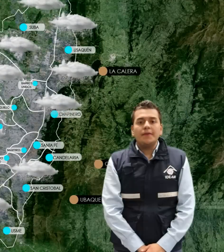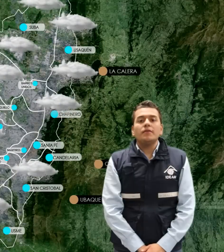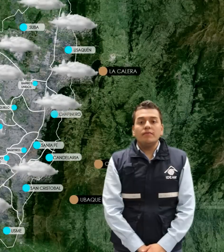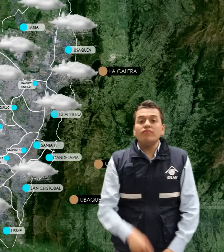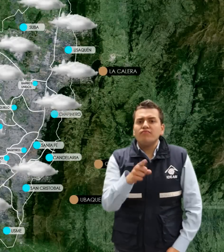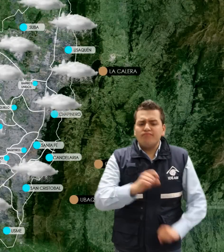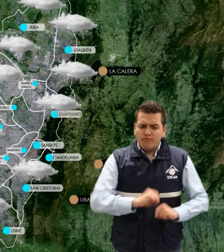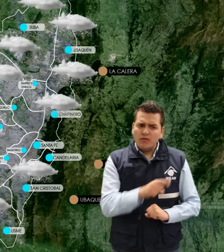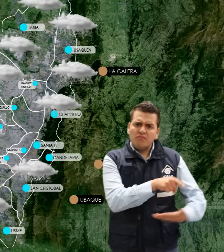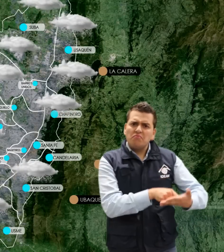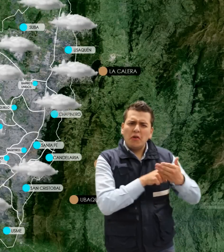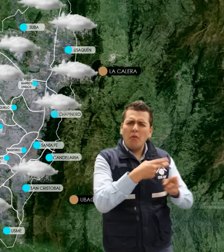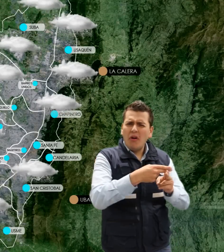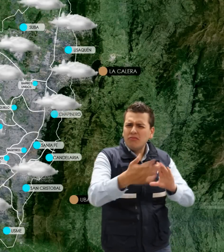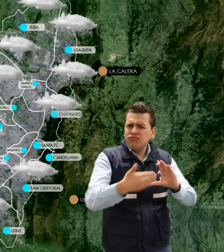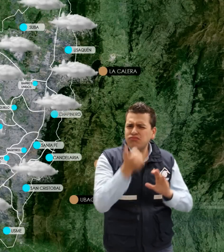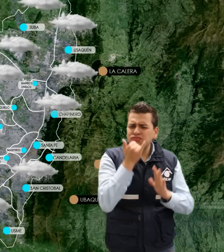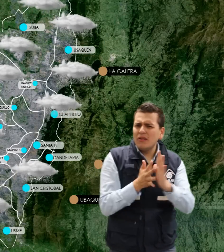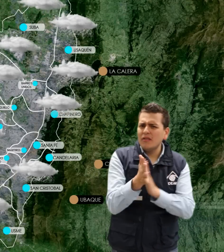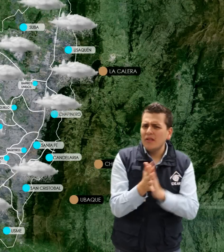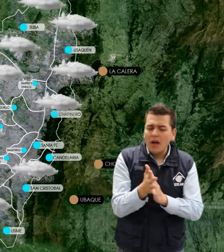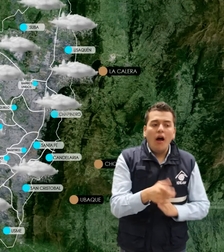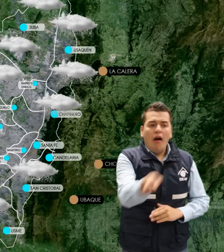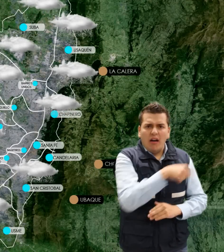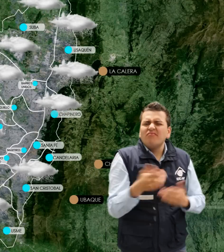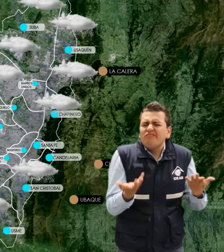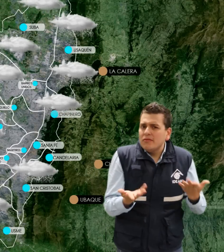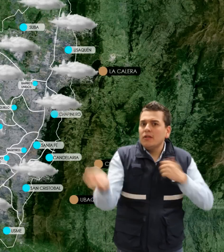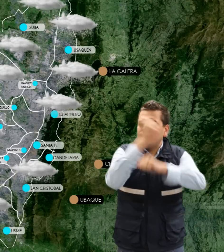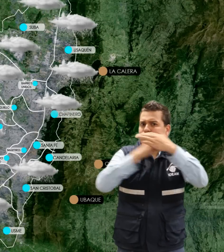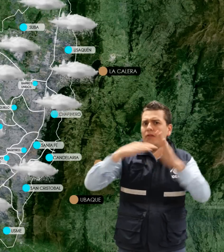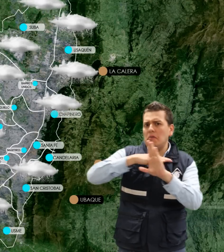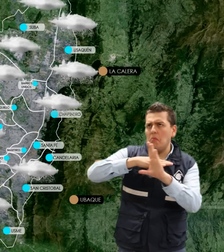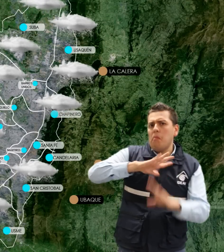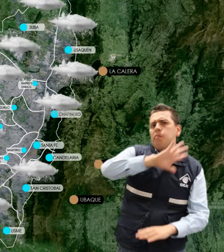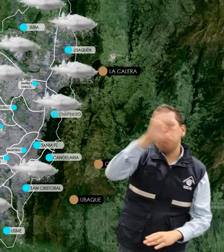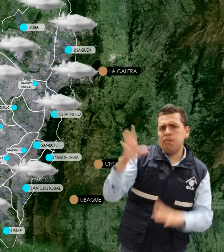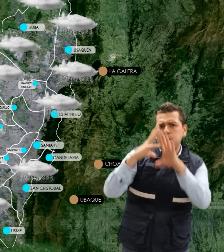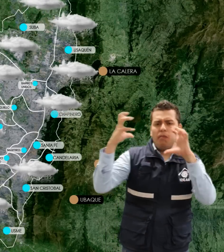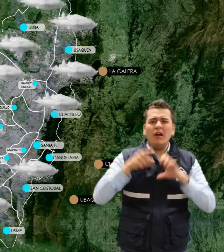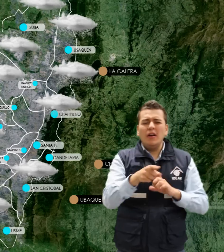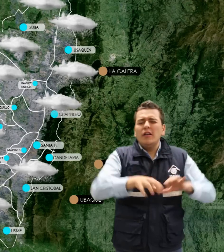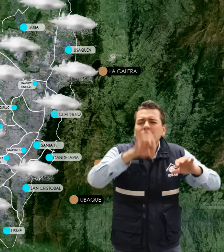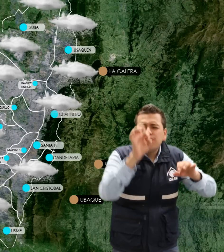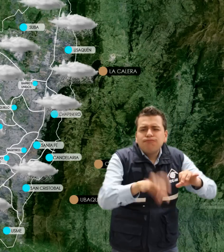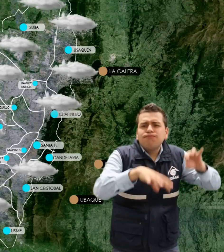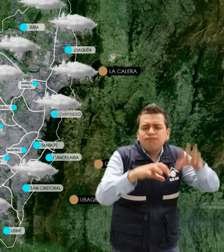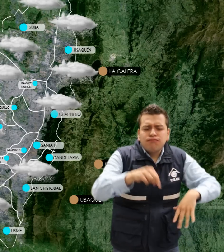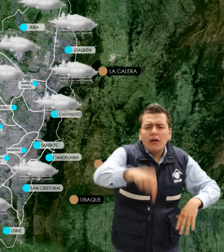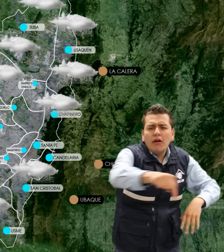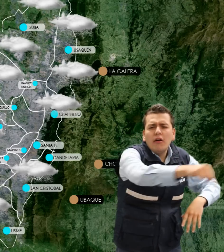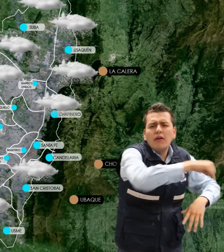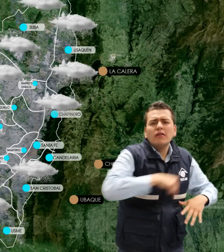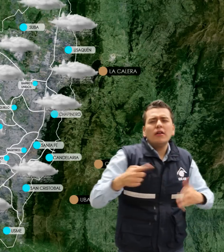El pronóstico para la sana de Bogotá nos indica que tendremos condiciones de cielo parcialmente nublado con prioridad de lloviznas sectorizadas